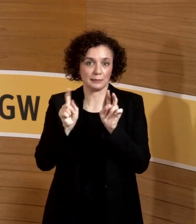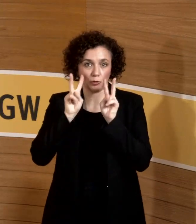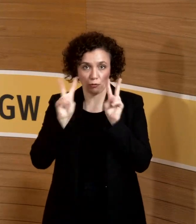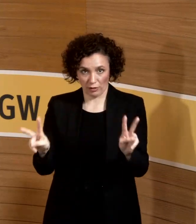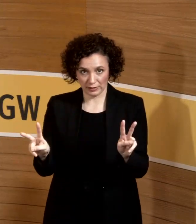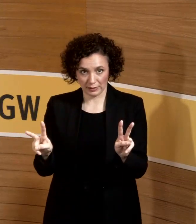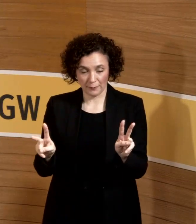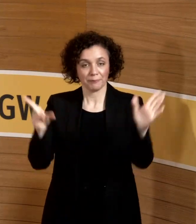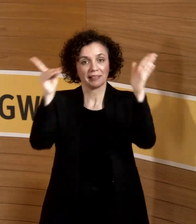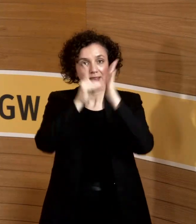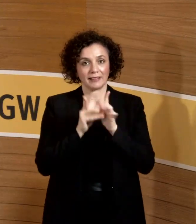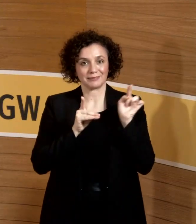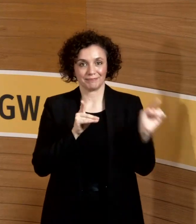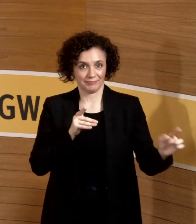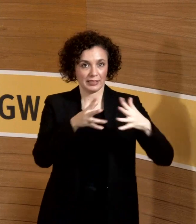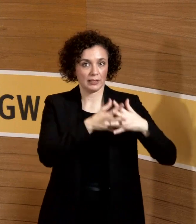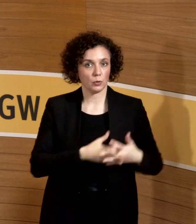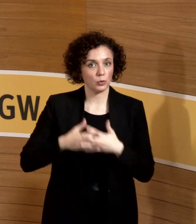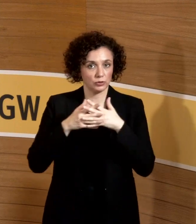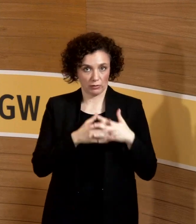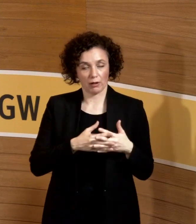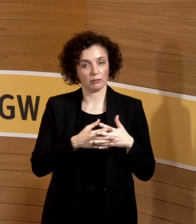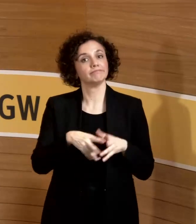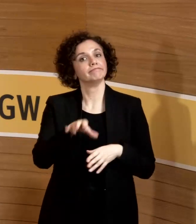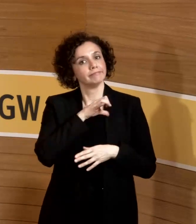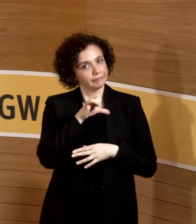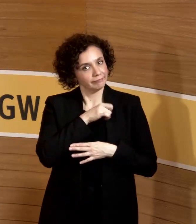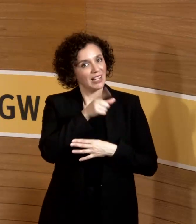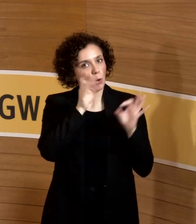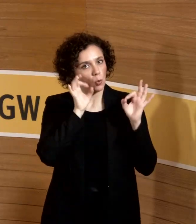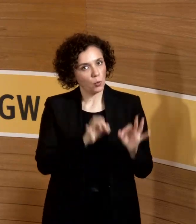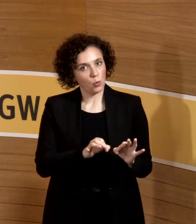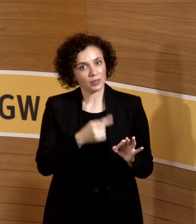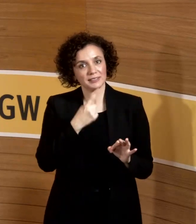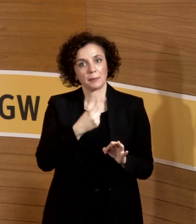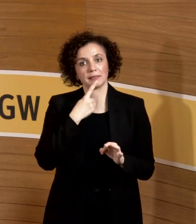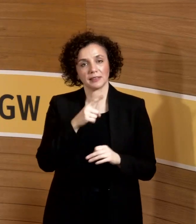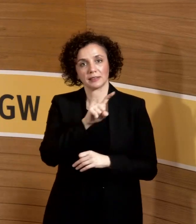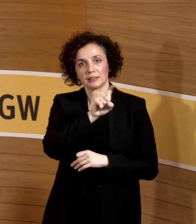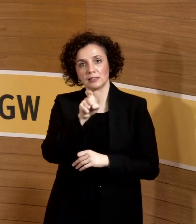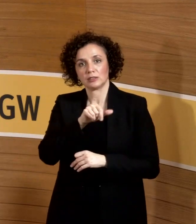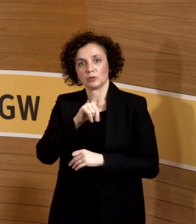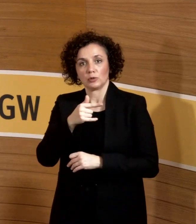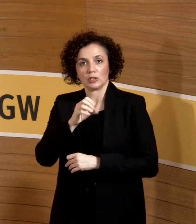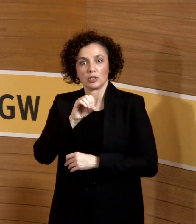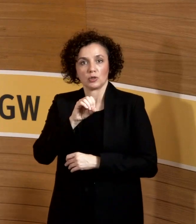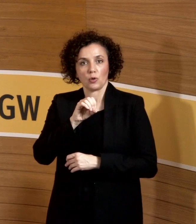sehr gut, das ist jetzt nur ein Review, gibt es viele verschiedene, die sagen, dass Zytomegalib negative